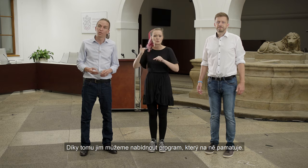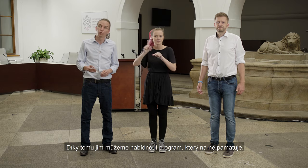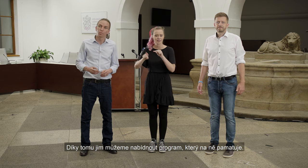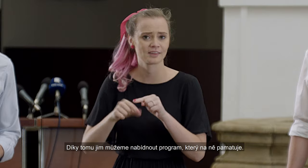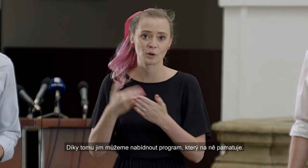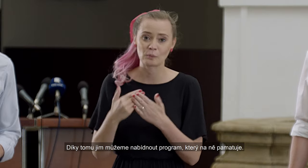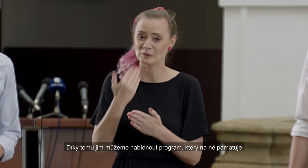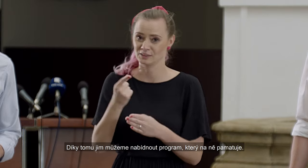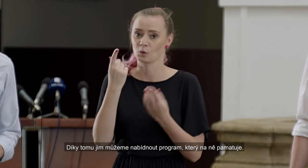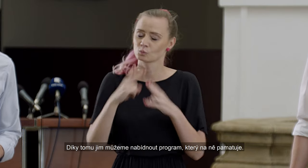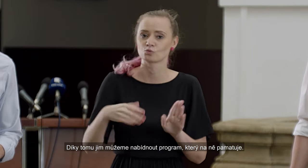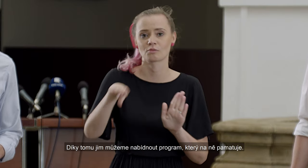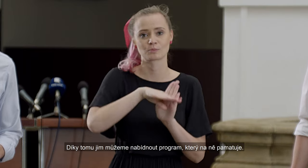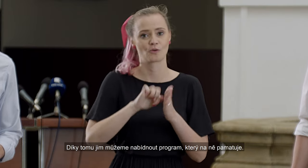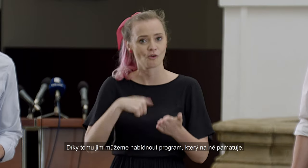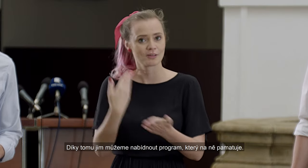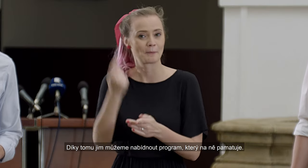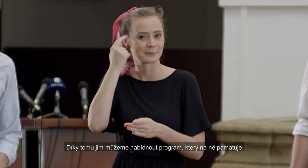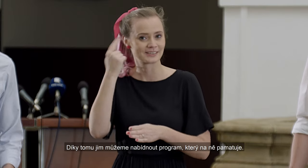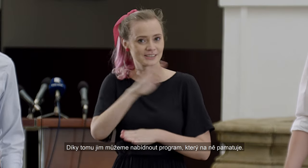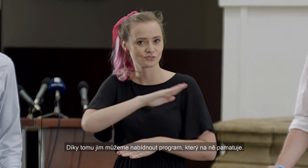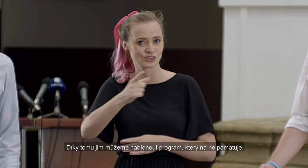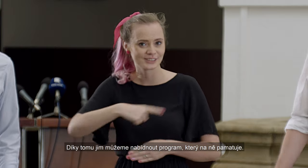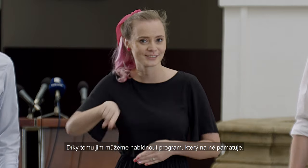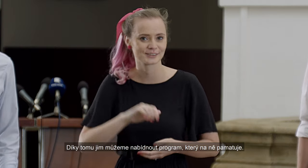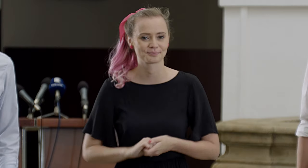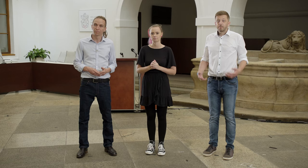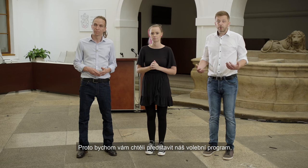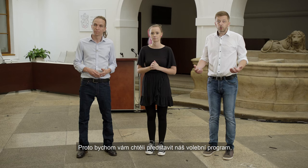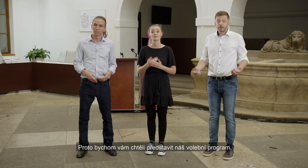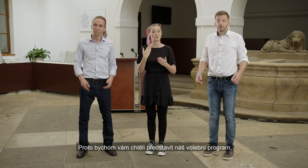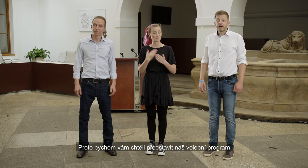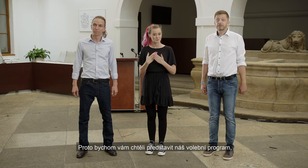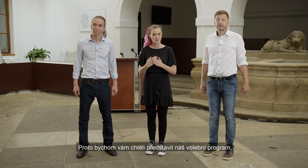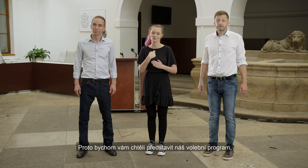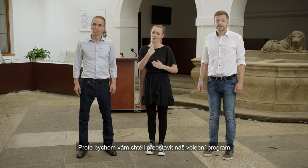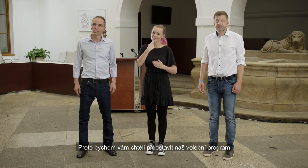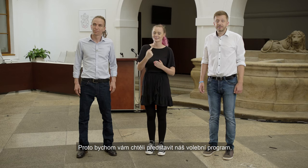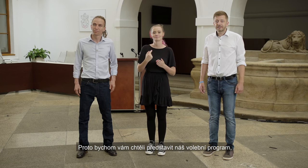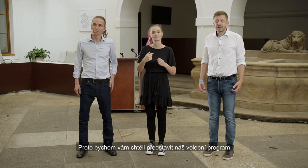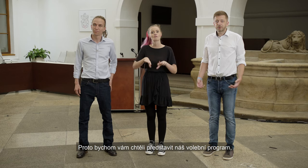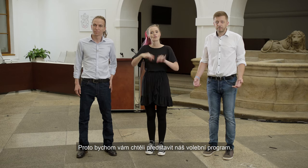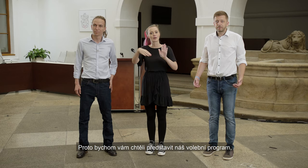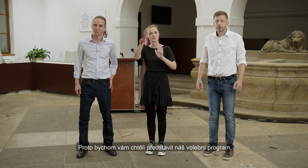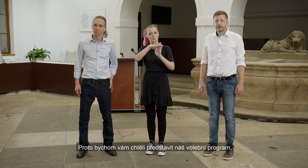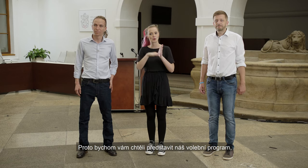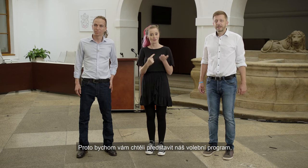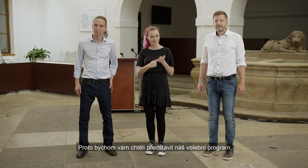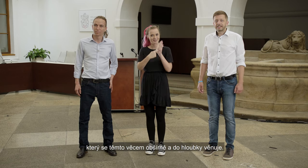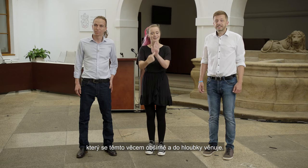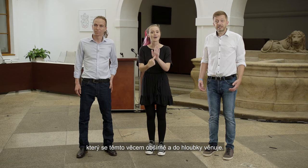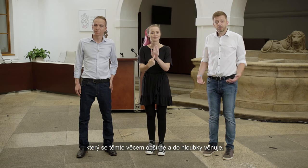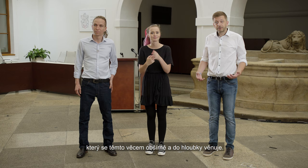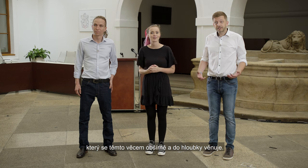tomu jim můžeme nabídnout program, který na ně pamatuje. Proto bychom vám chtěli představit náš volební program,